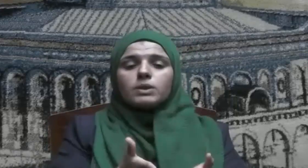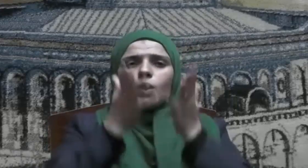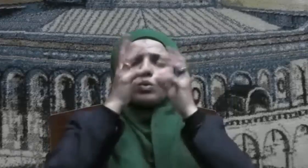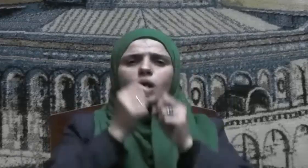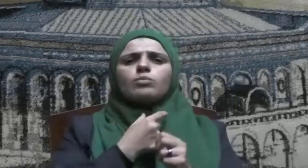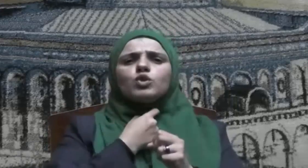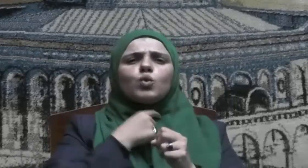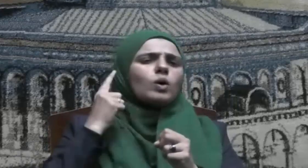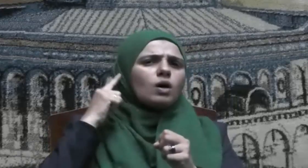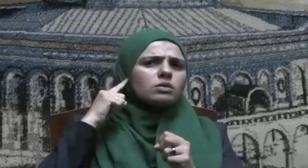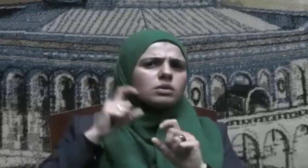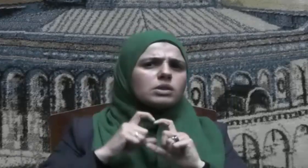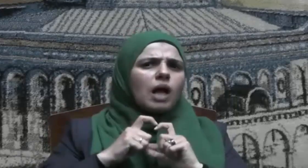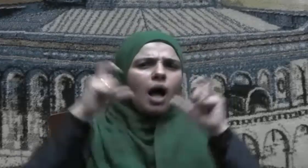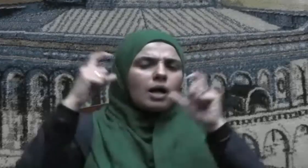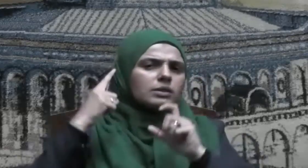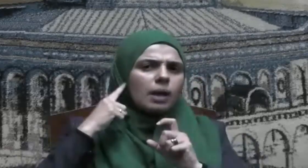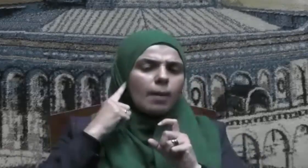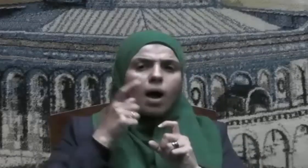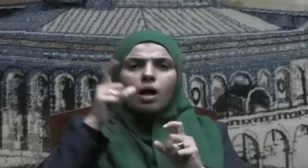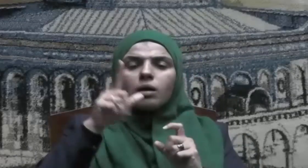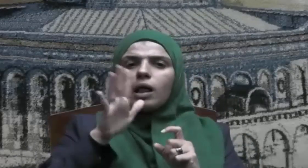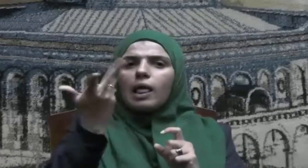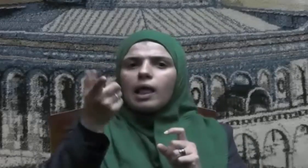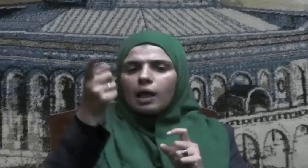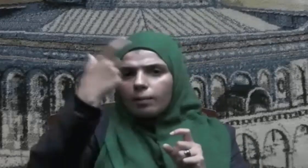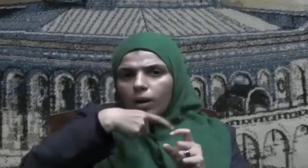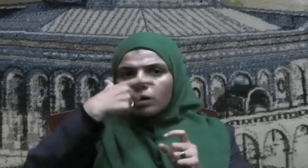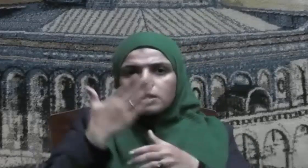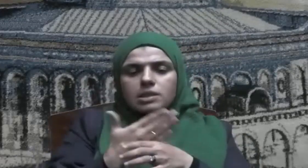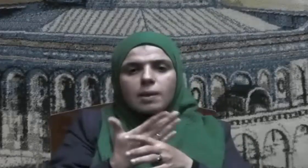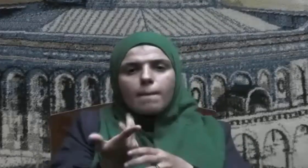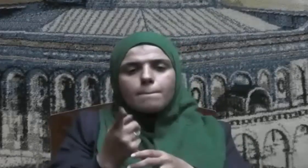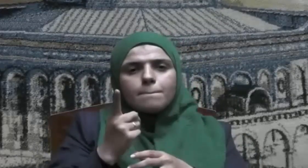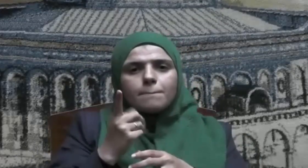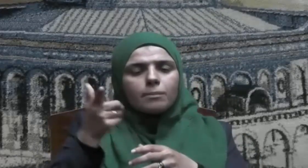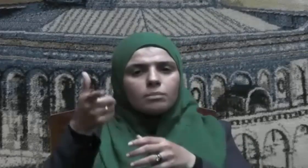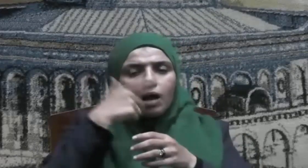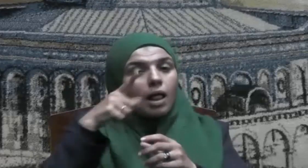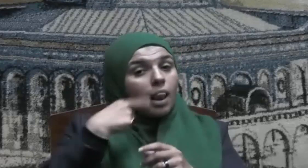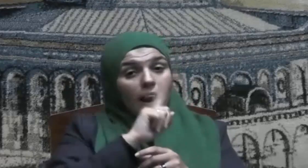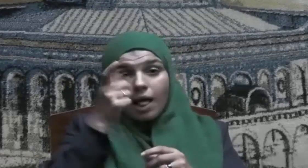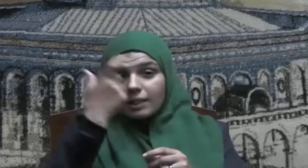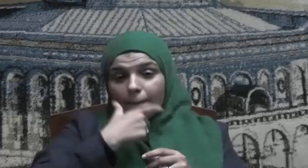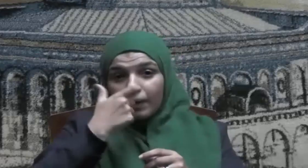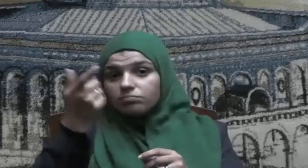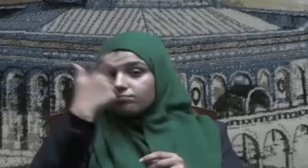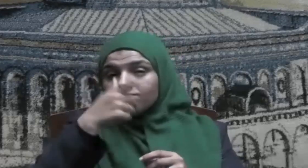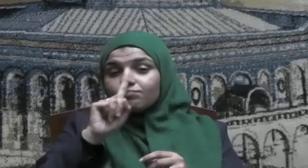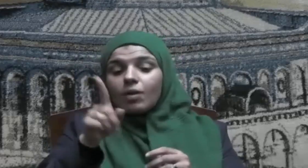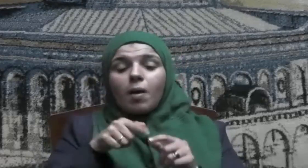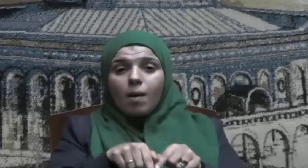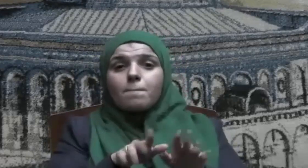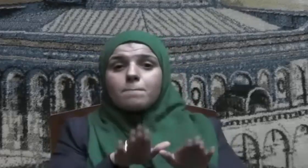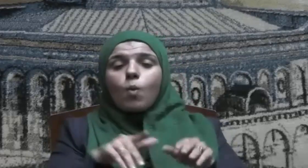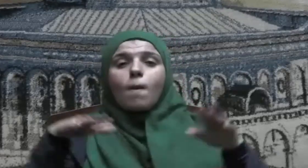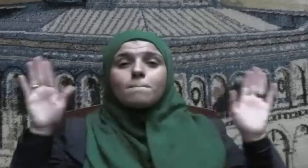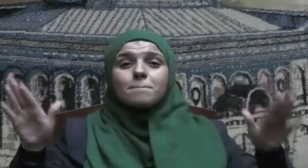فقال لما تكين فلا تنكي ما زالت الملائكة